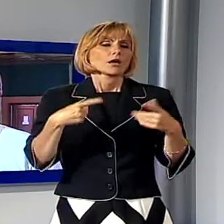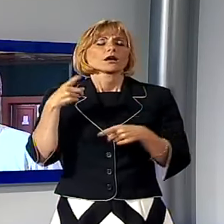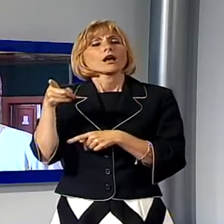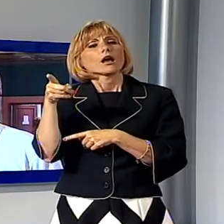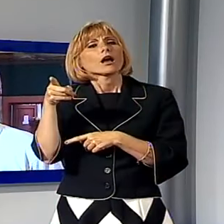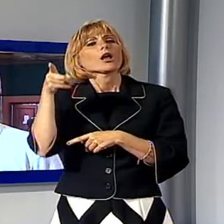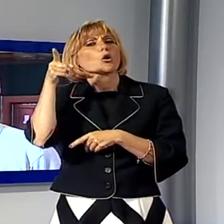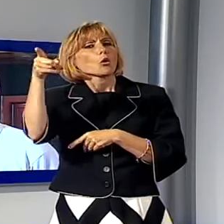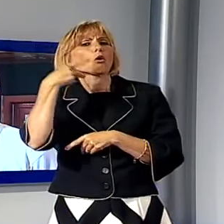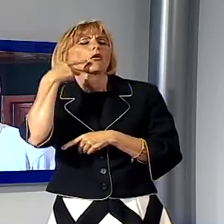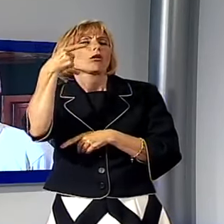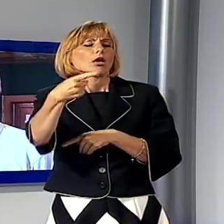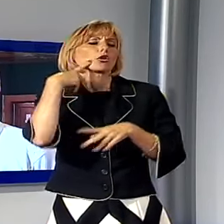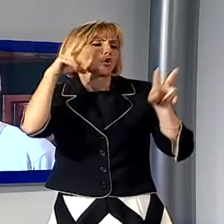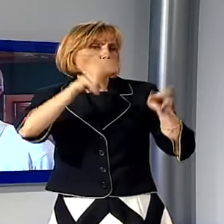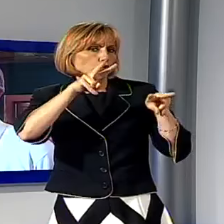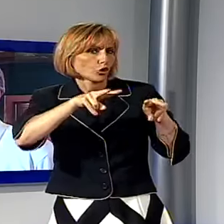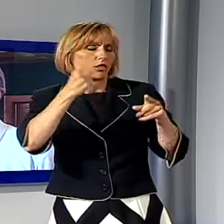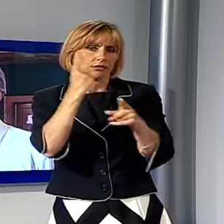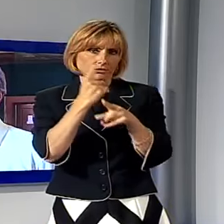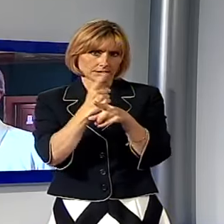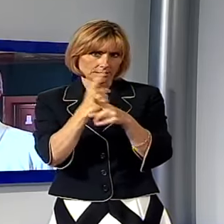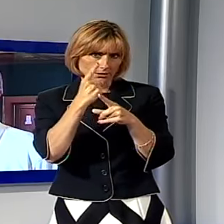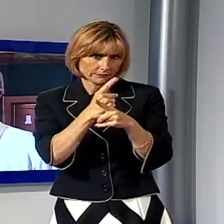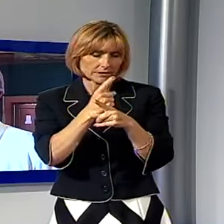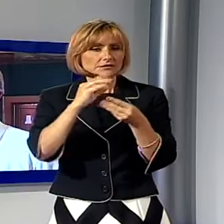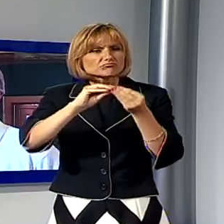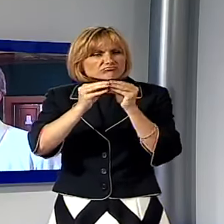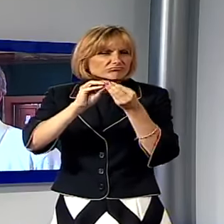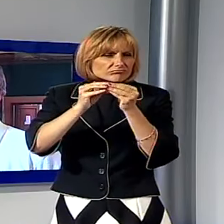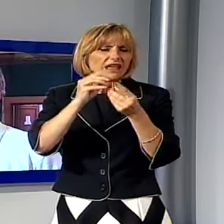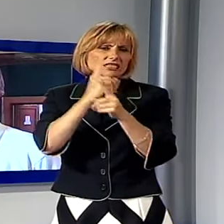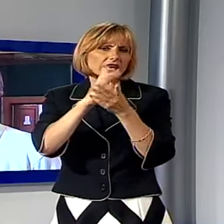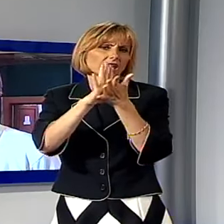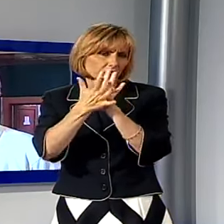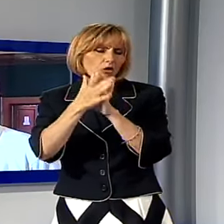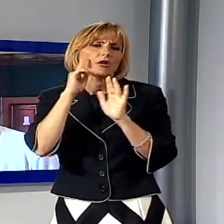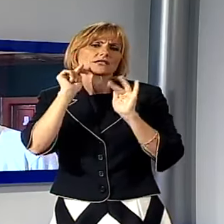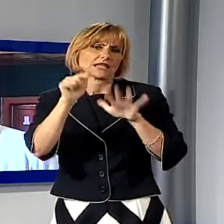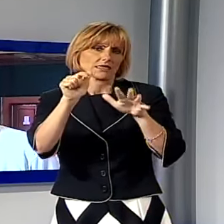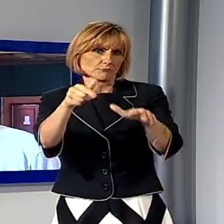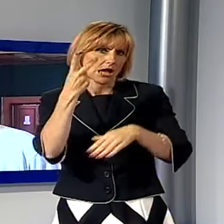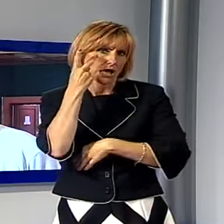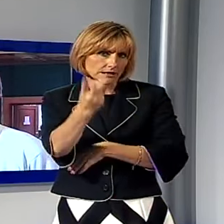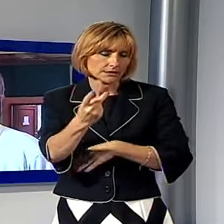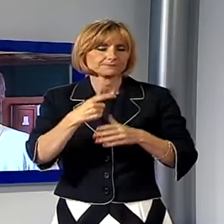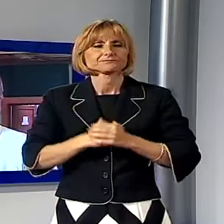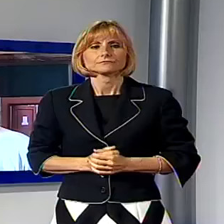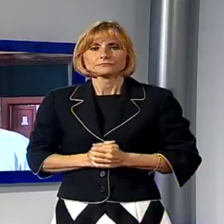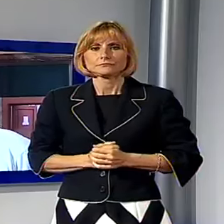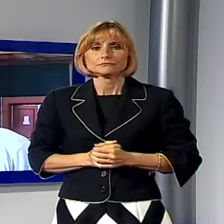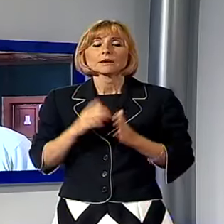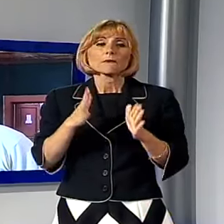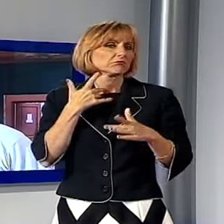monitoraggi anche sulle linee che hanno già fatto e eventualmente se ci sono degli aggiustamenti da fare verificheranno fa qualche settimana. Però non siamo andati